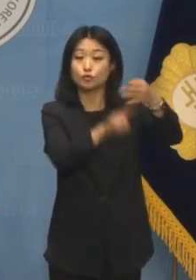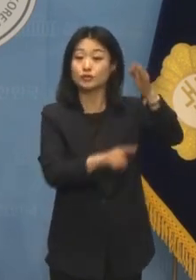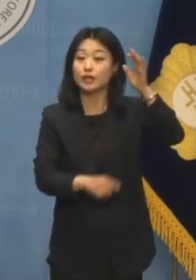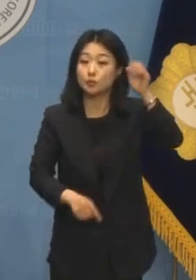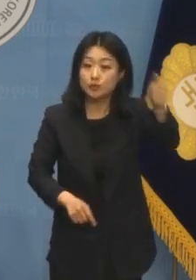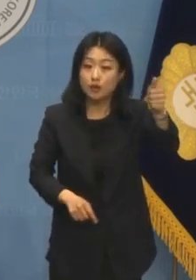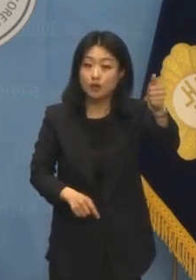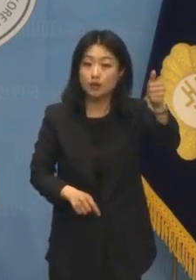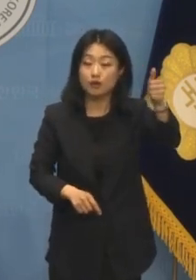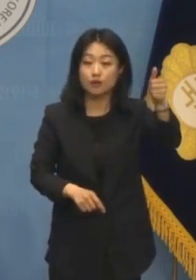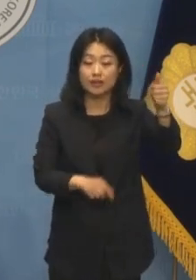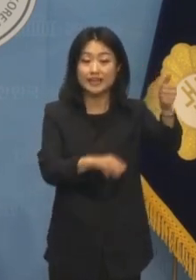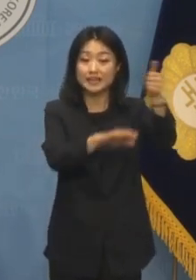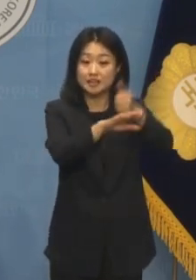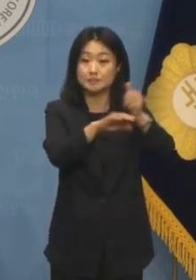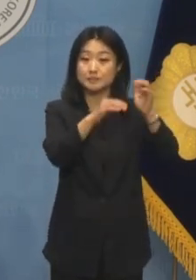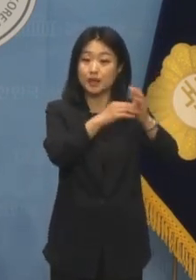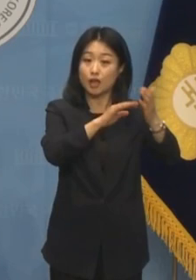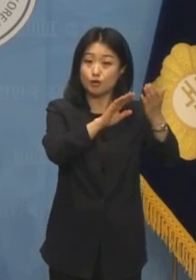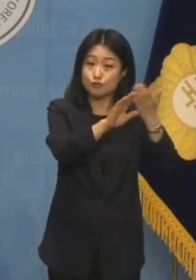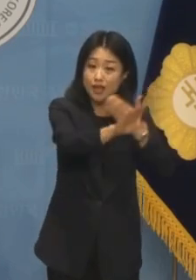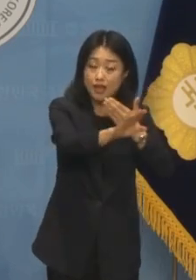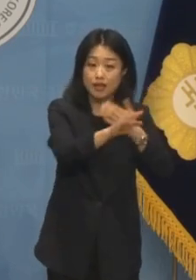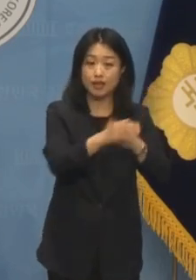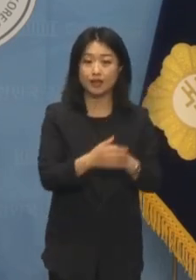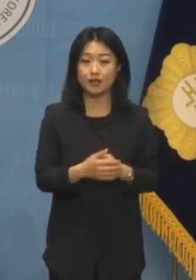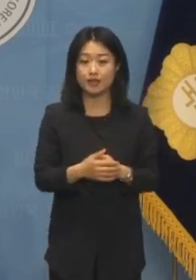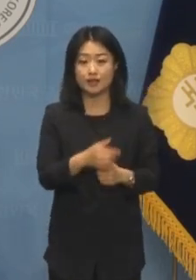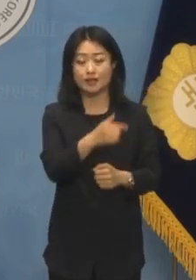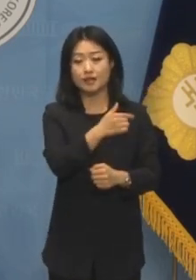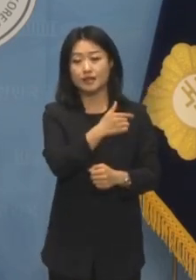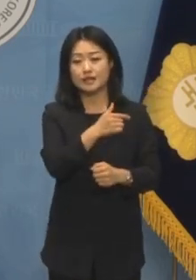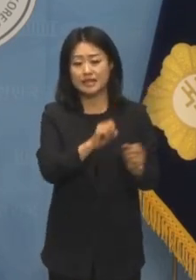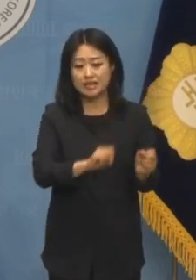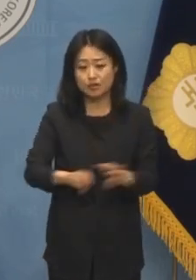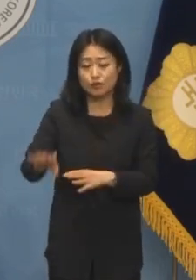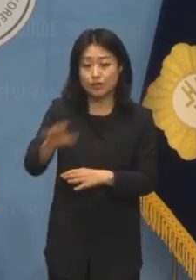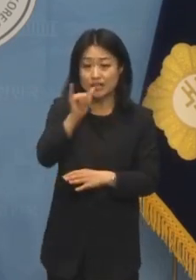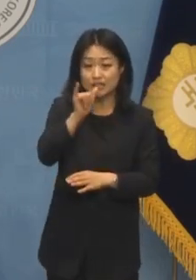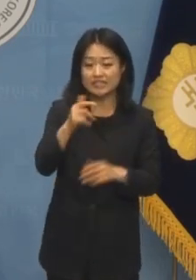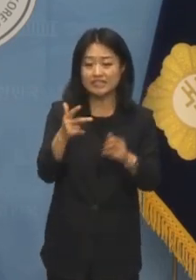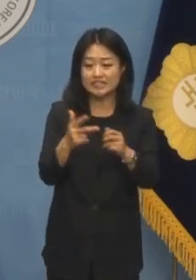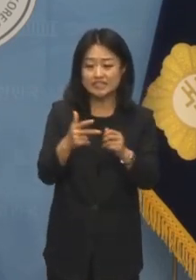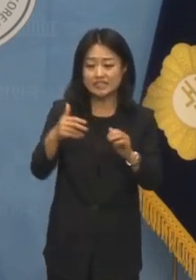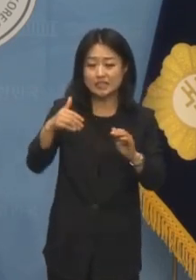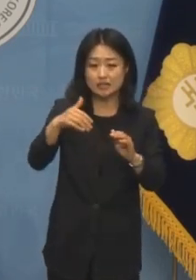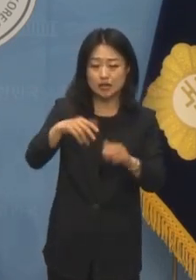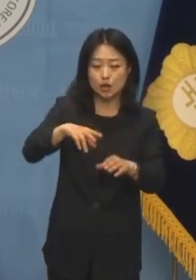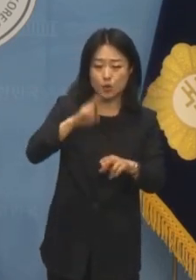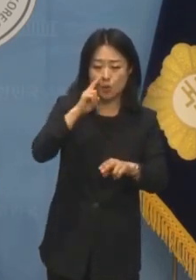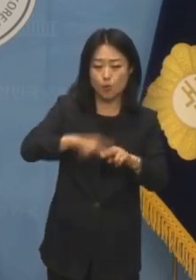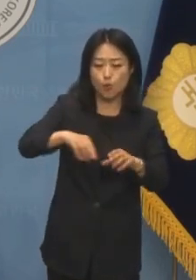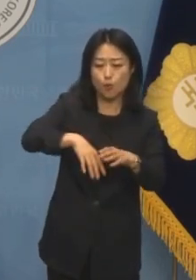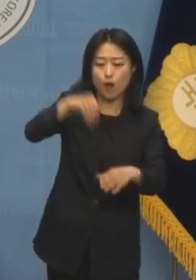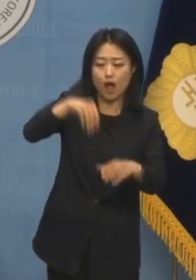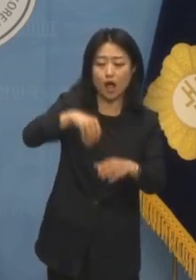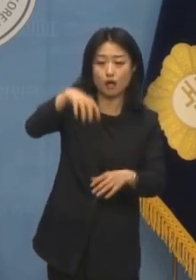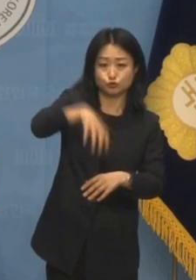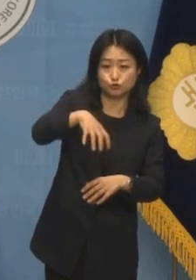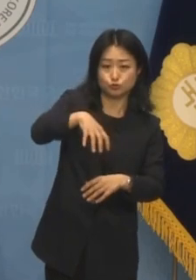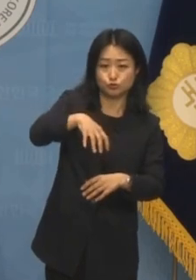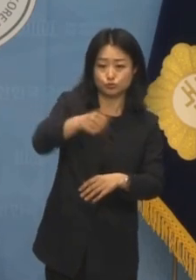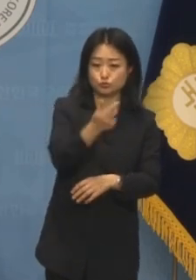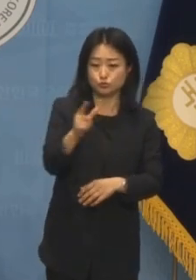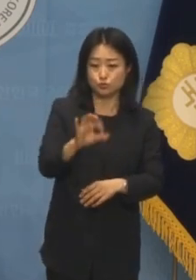임기 중에 영영 이를 수도 있는 7광구에 대한 입장을 우리는 듣고 싶습니다.